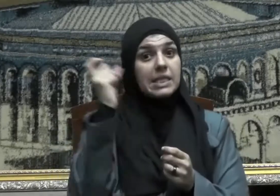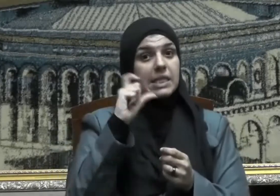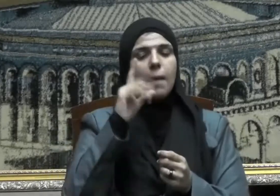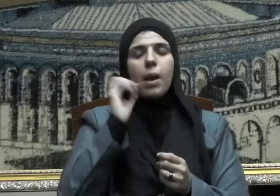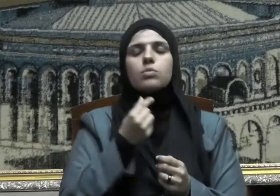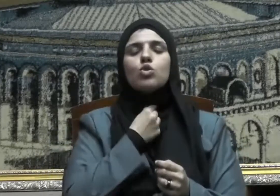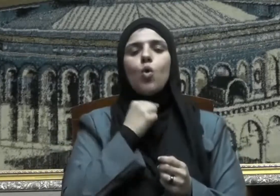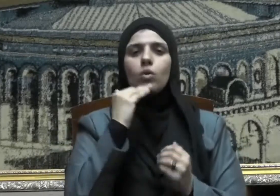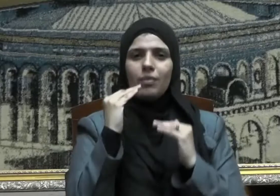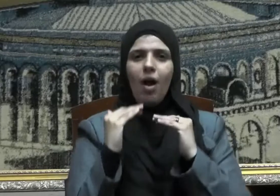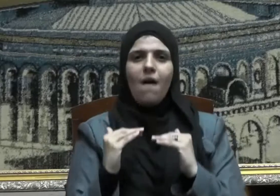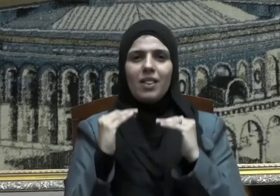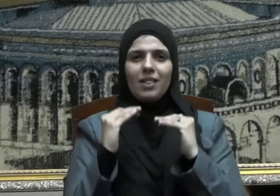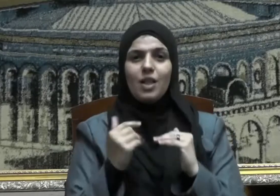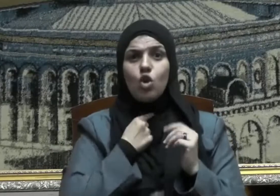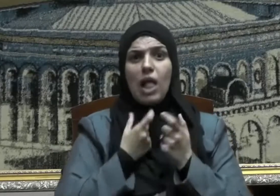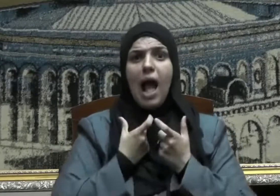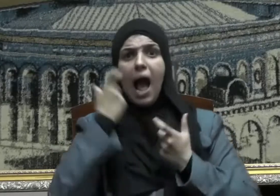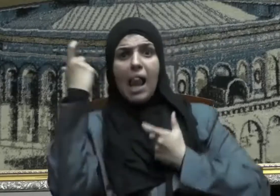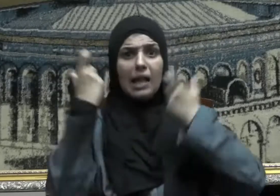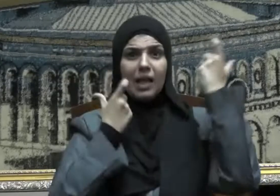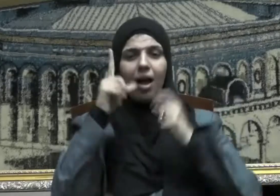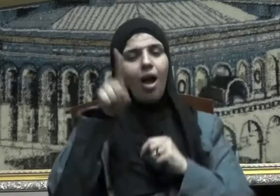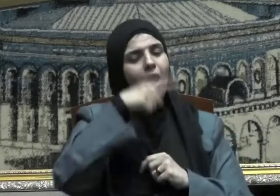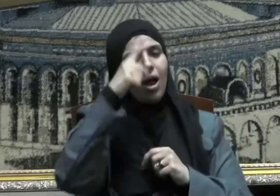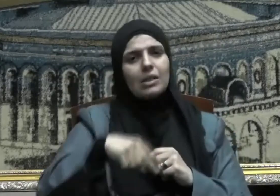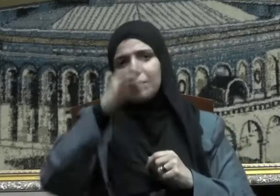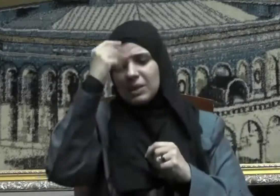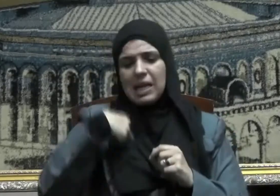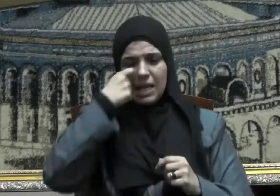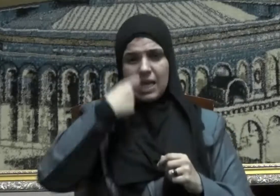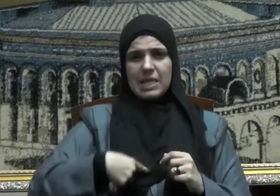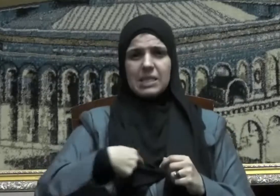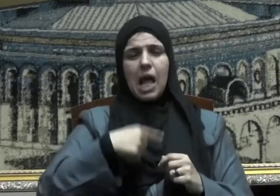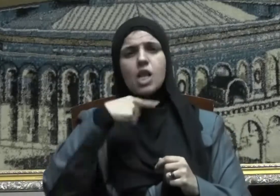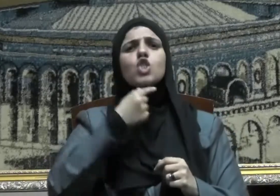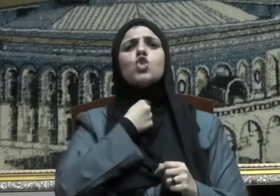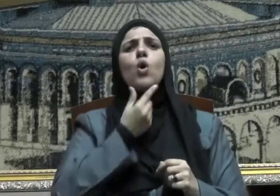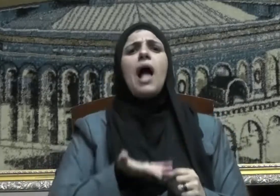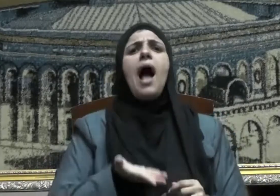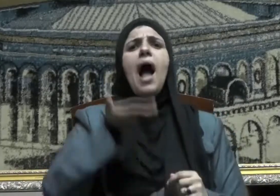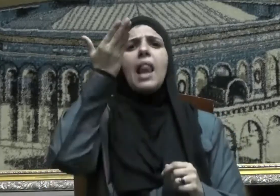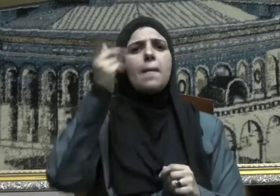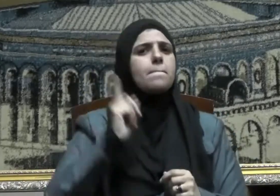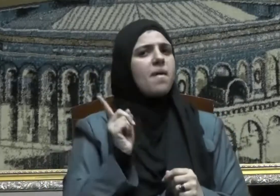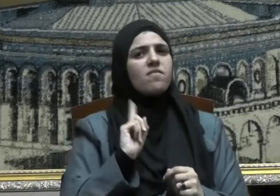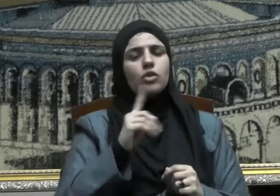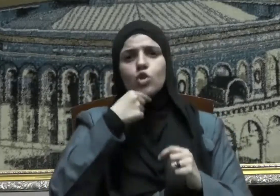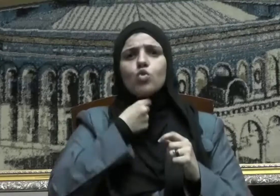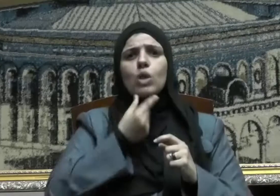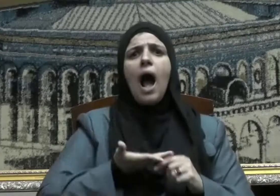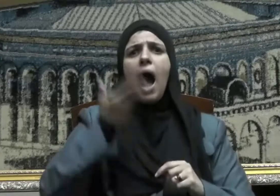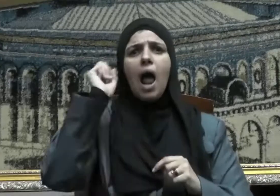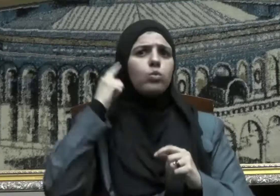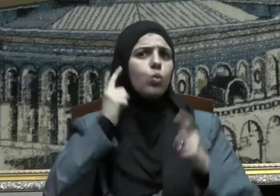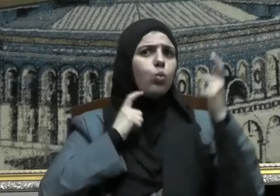الإسلام خفض الصوت ومعناه أن لا يرفع الإنسان صوته عن القدر